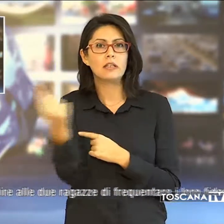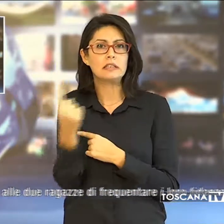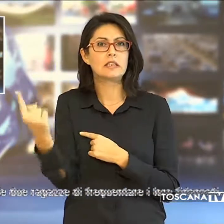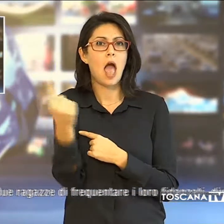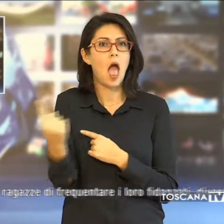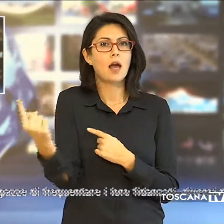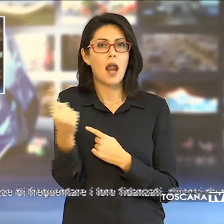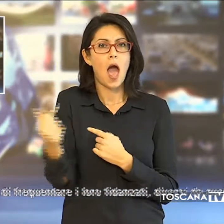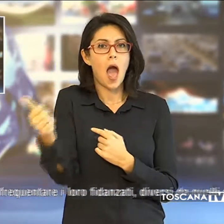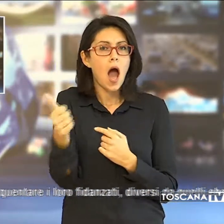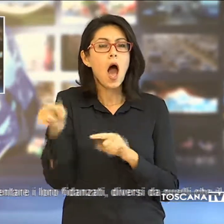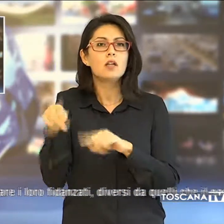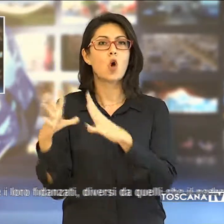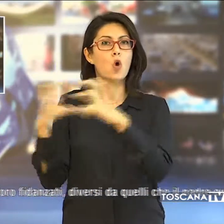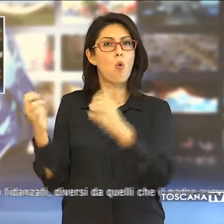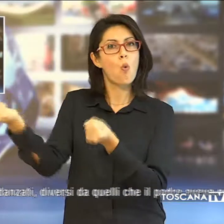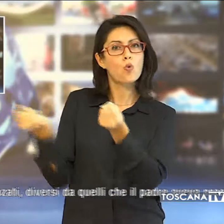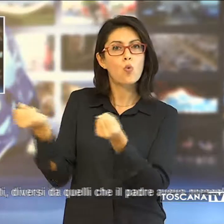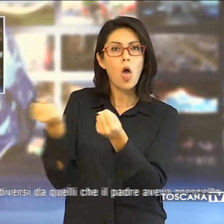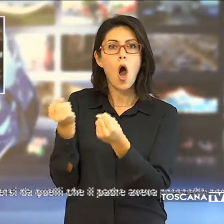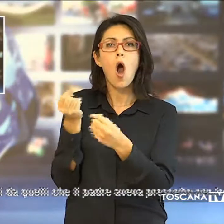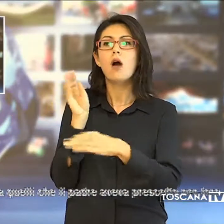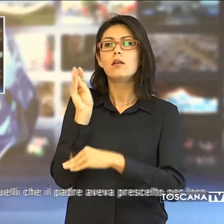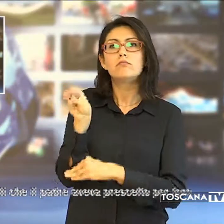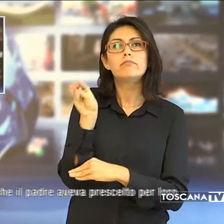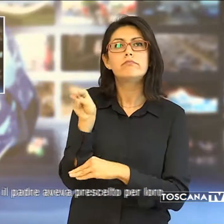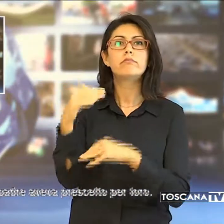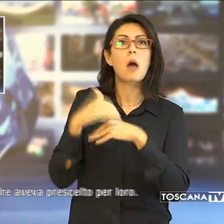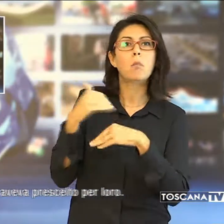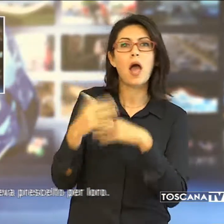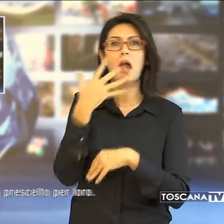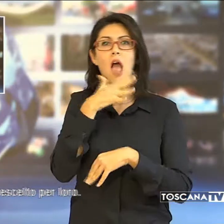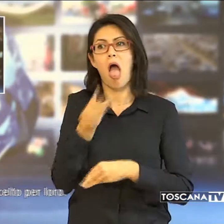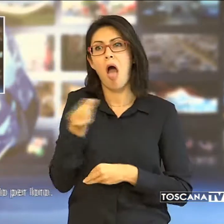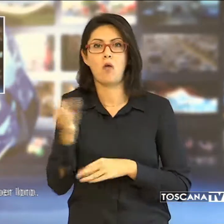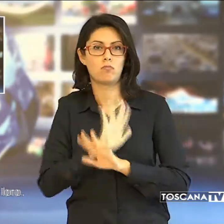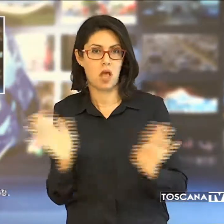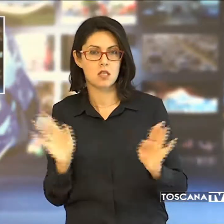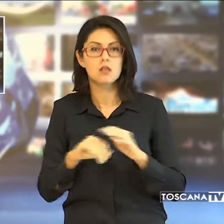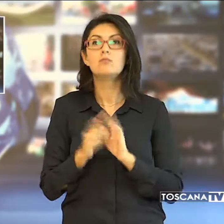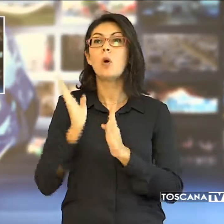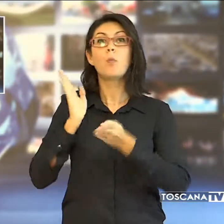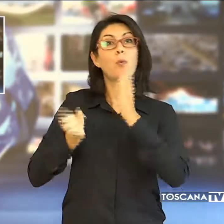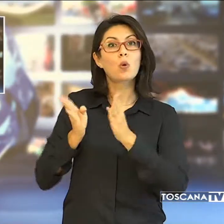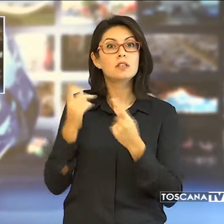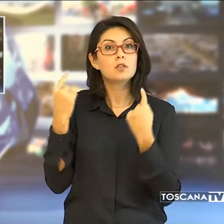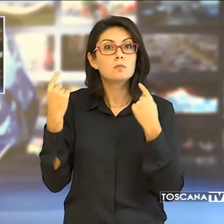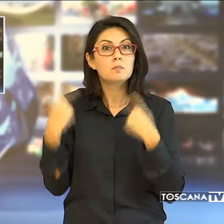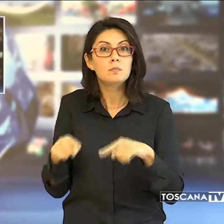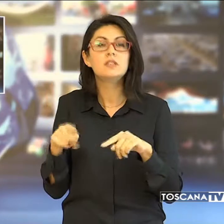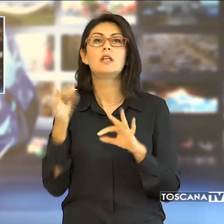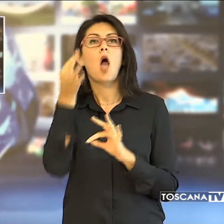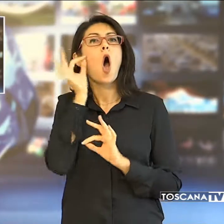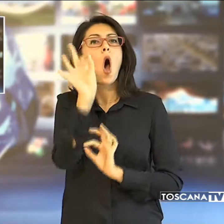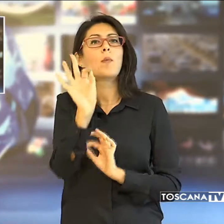roulotte dove le ragazze venivano cibate a pane e acqua. Le punizioni servivano soprattutto a impedire